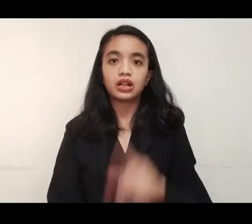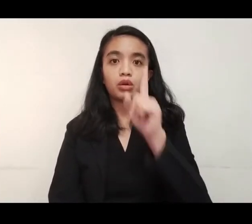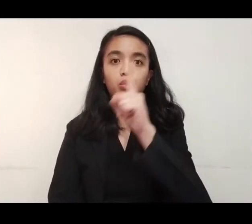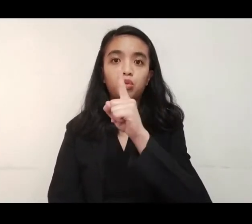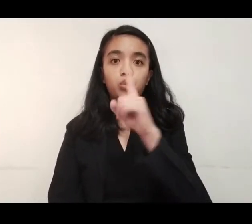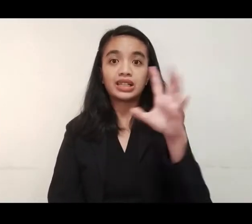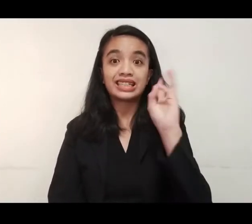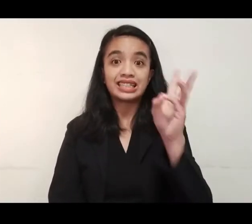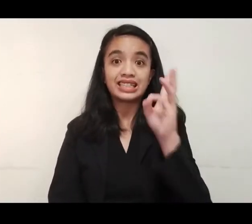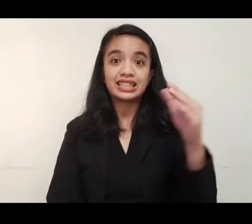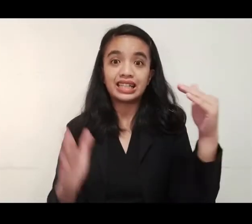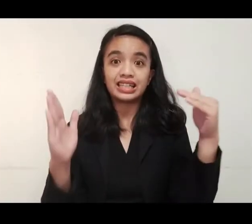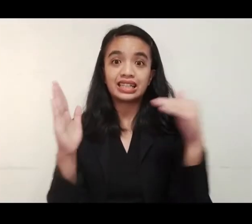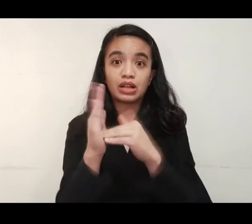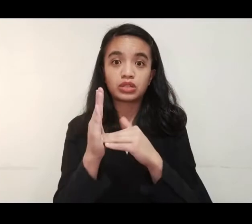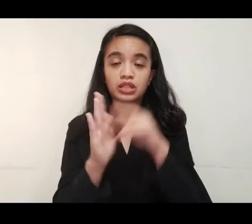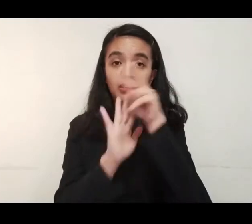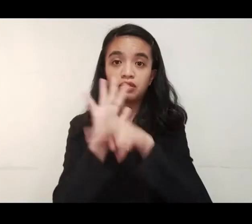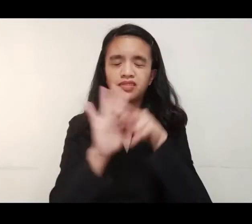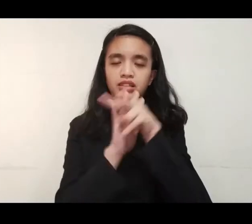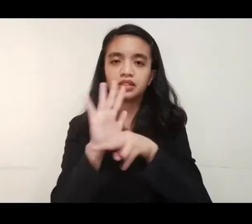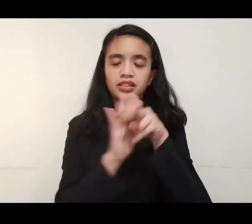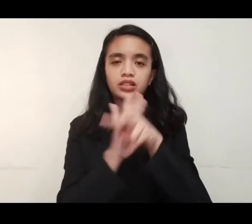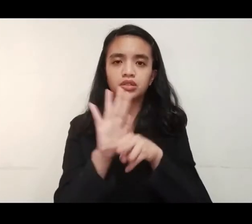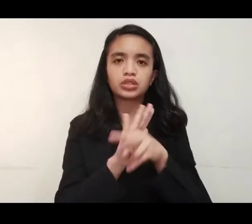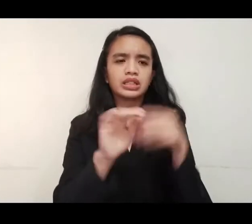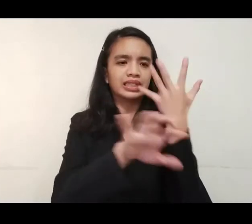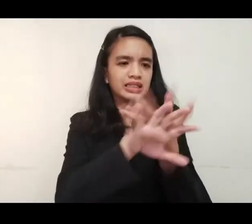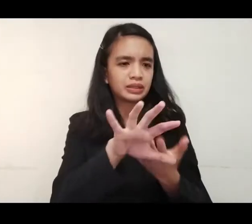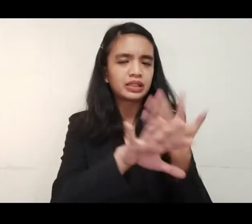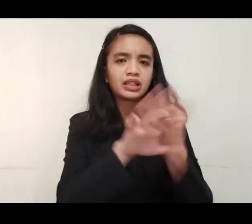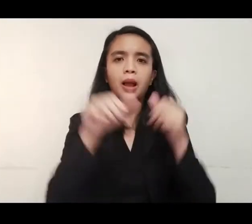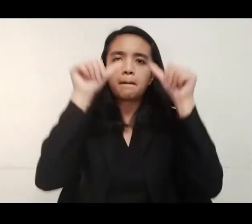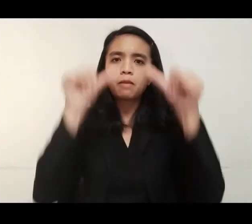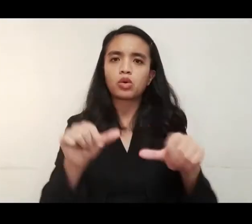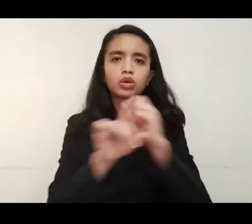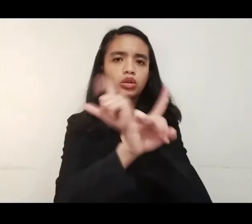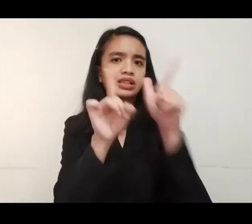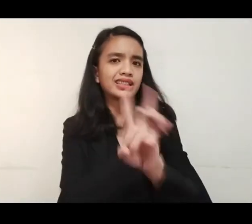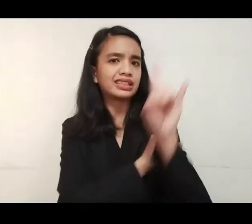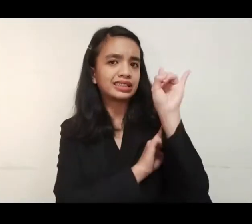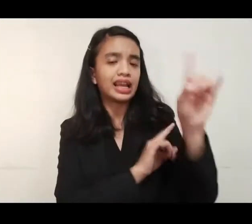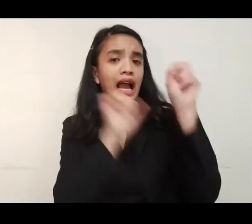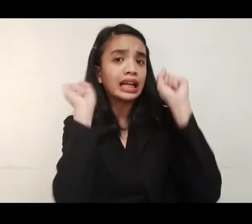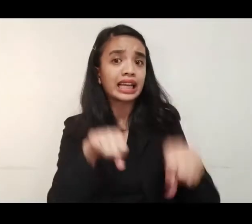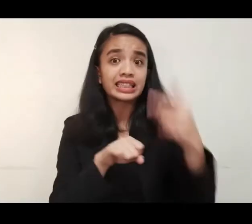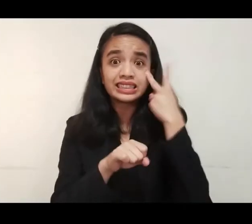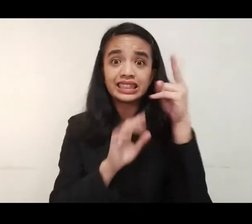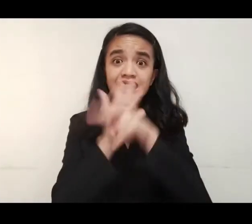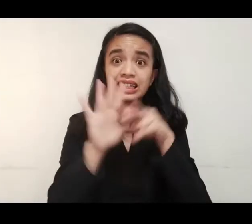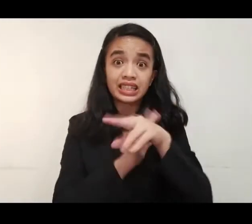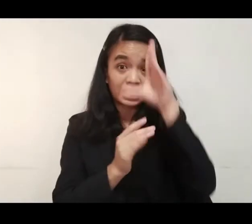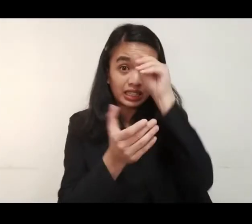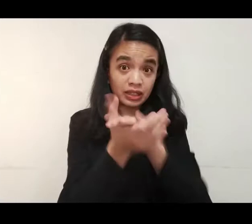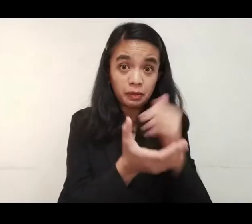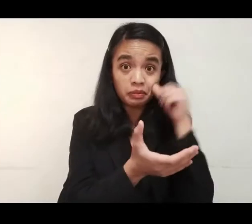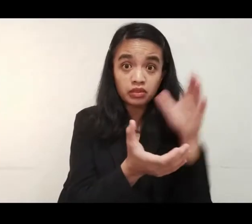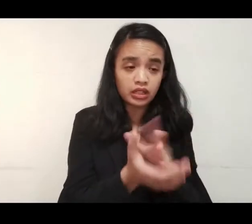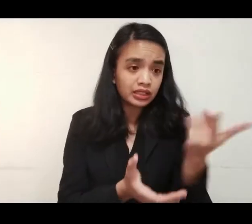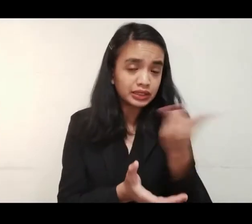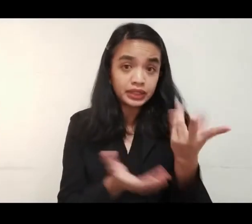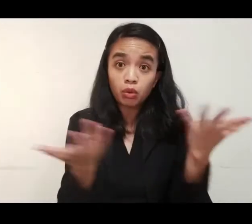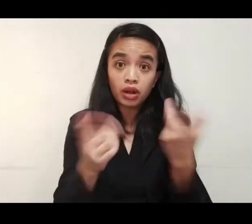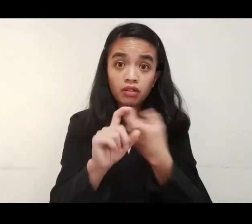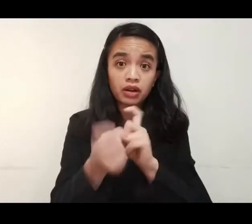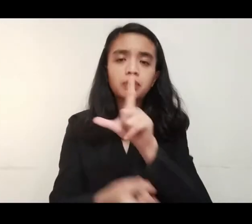Umabot na sa ikit 160,000 views ang video ng panawagan na ito na ipinow sa social media. Makikita sa video ang mag